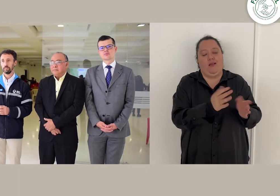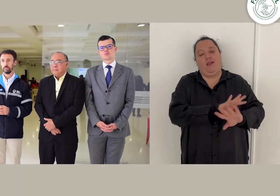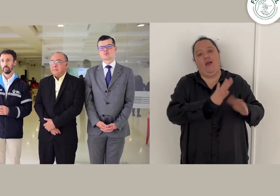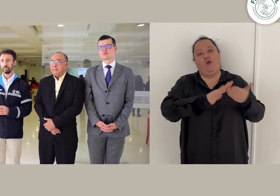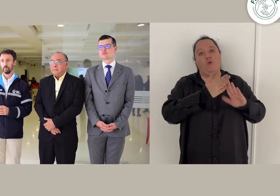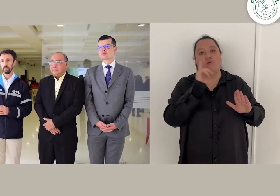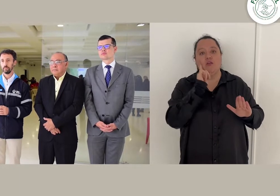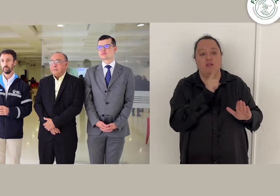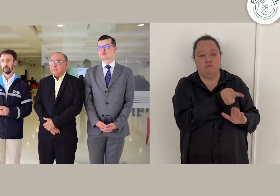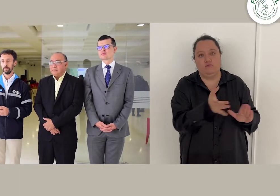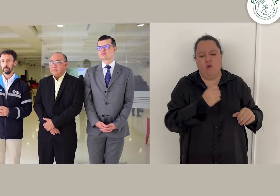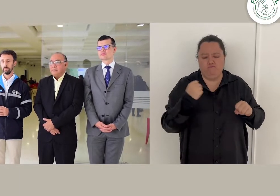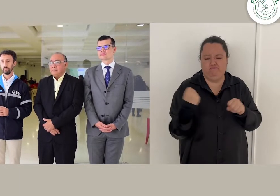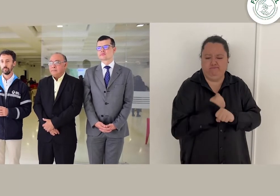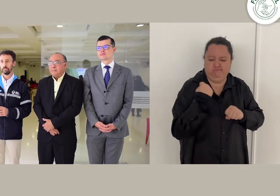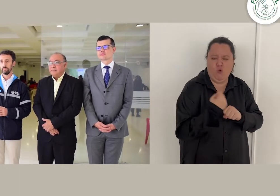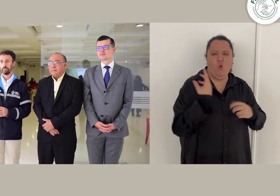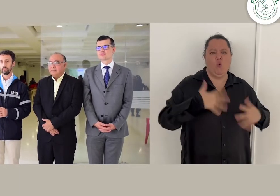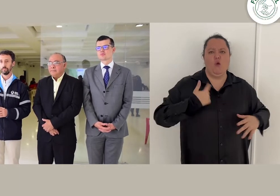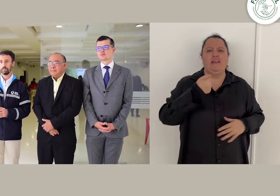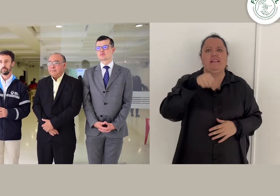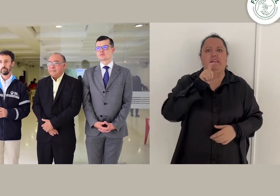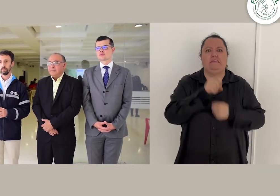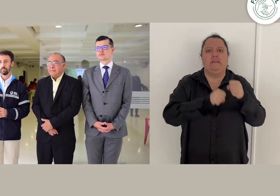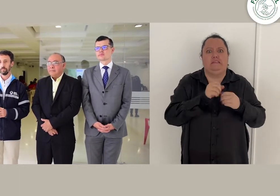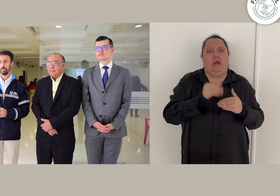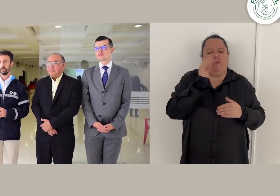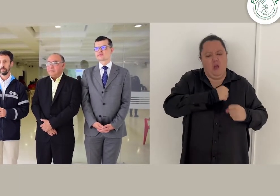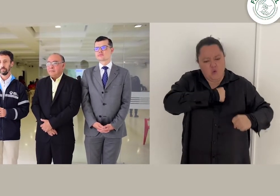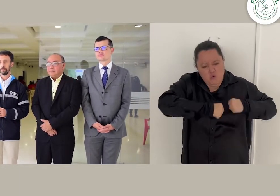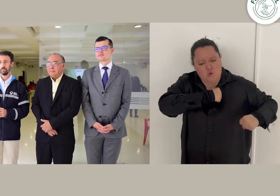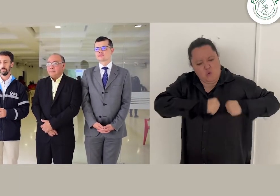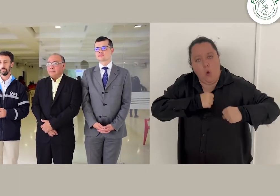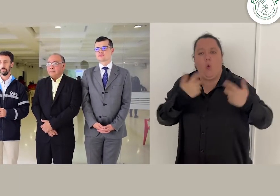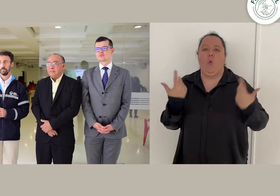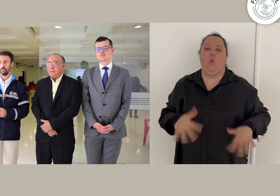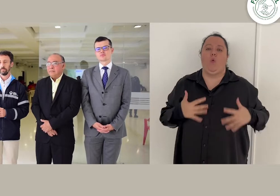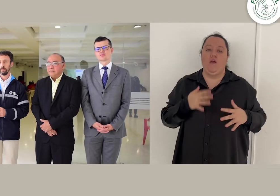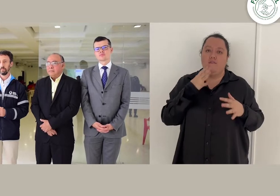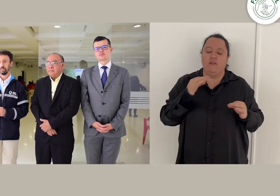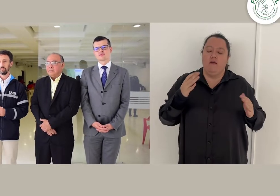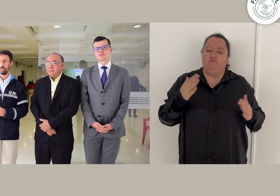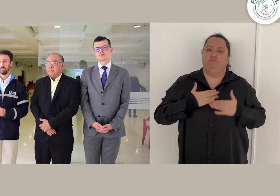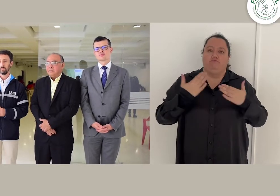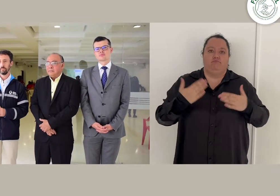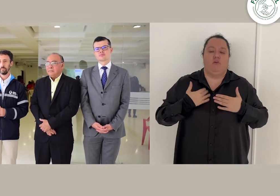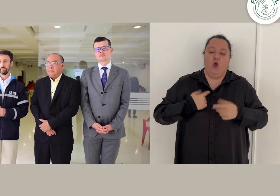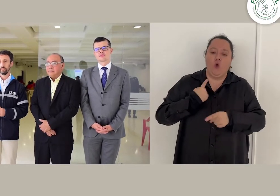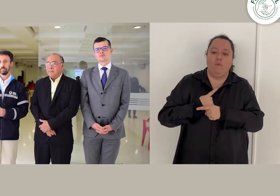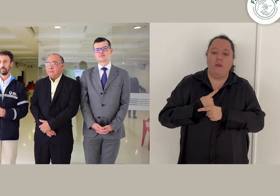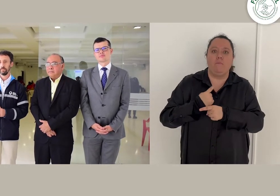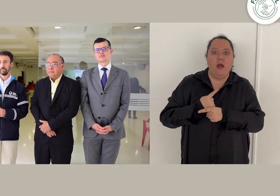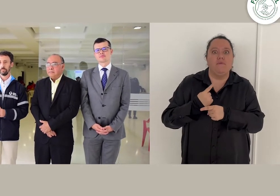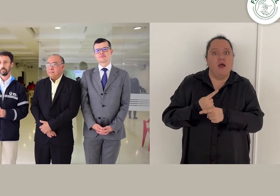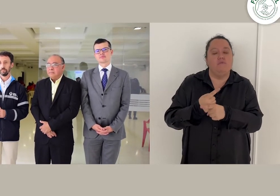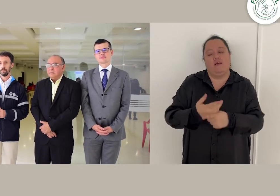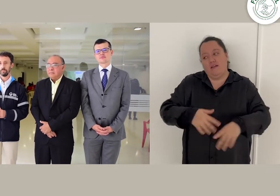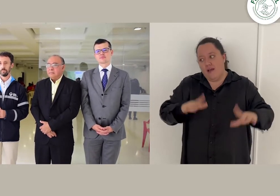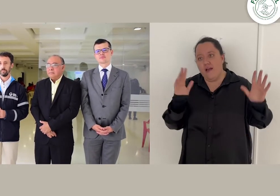ha trabajado por esto por más de 16 años. Entonces, realmente nos complace seguir cumpliendo, seguir mostrando que es con